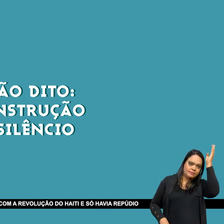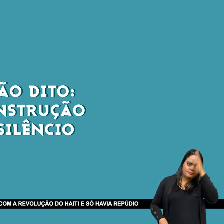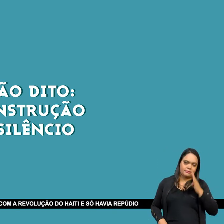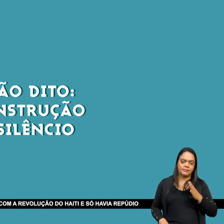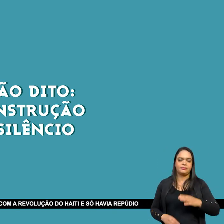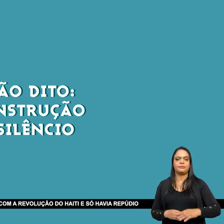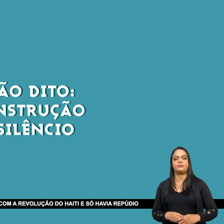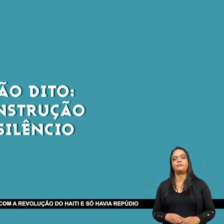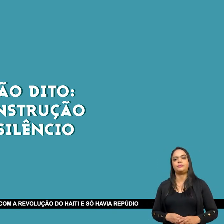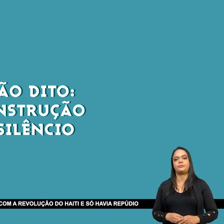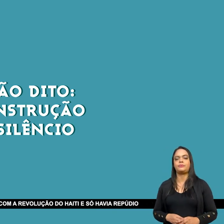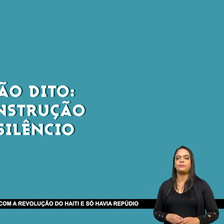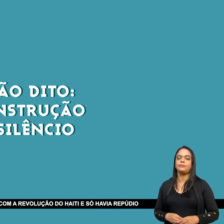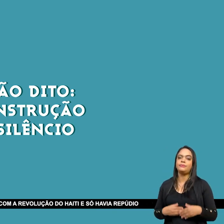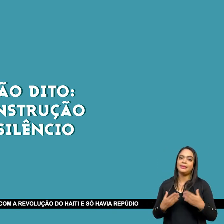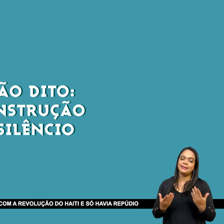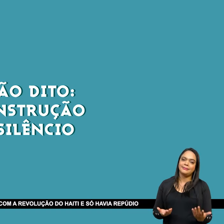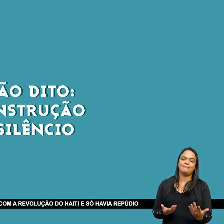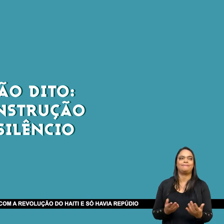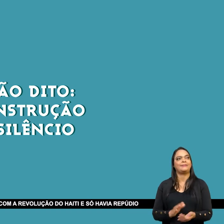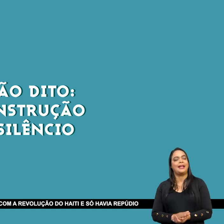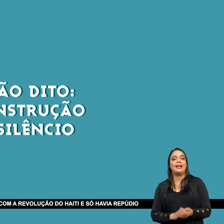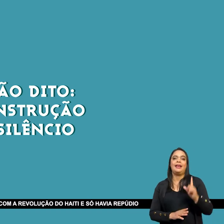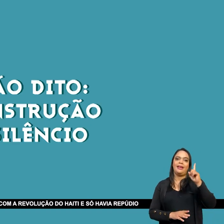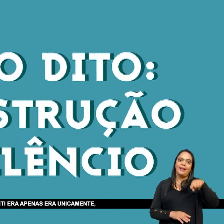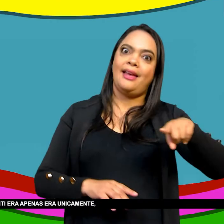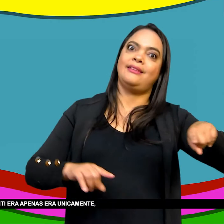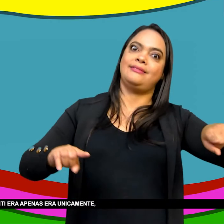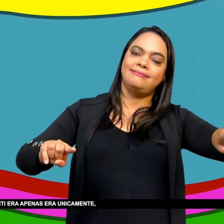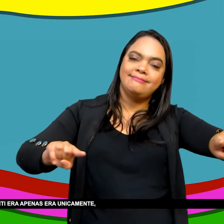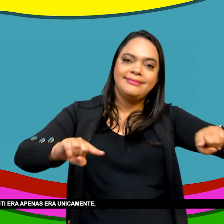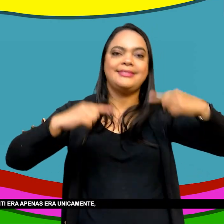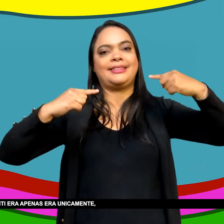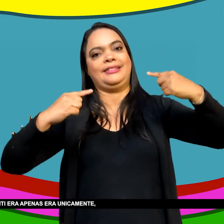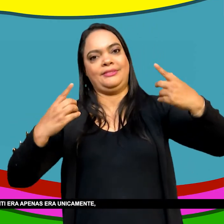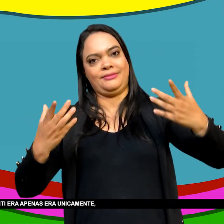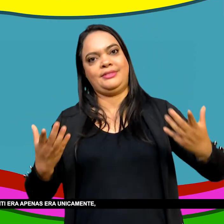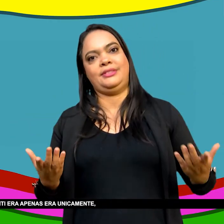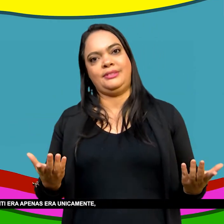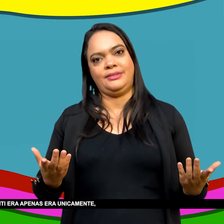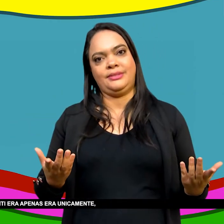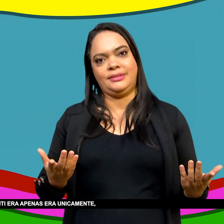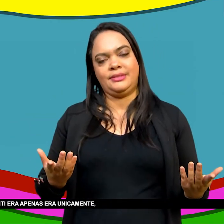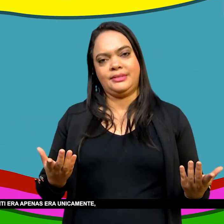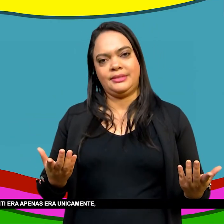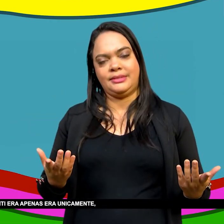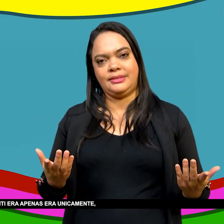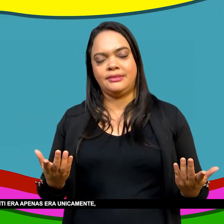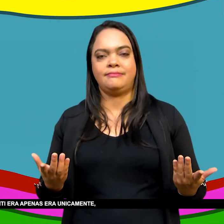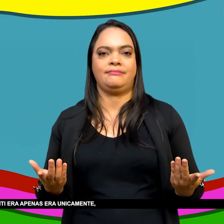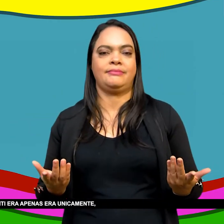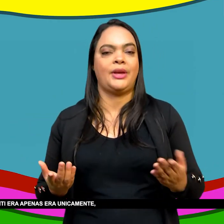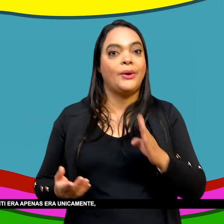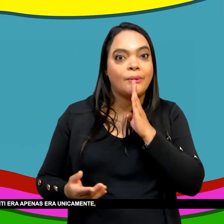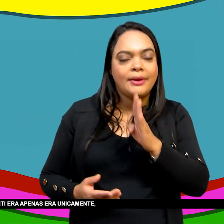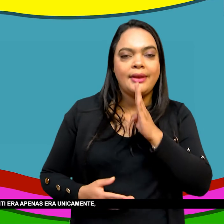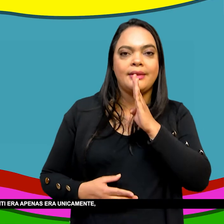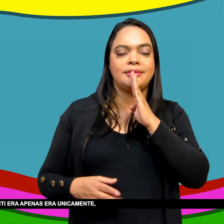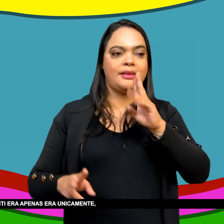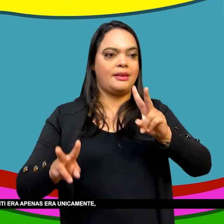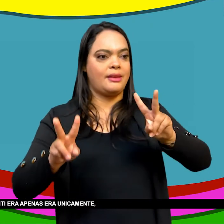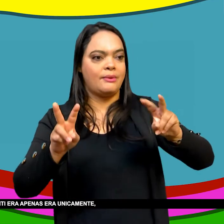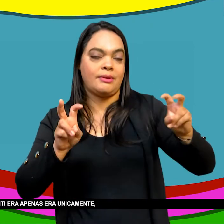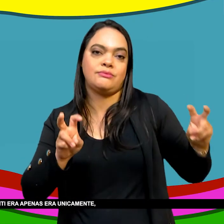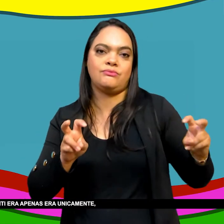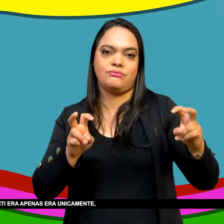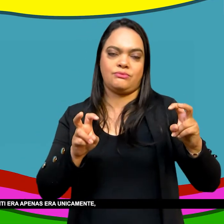nada a ver Com a revolução do Haiti E só havia repúdio E como consequência Se afirma Que a revolução do